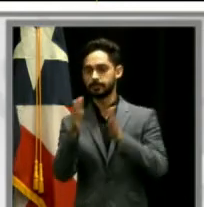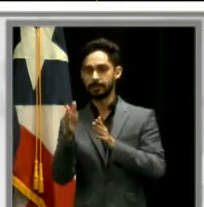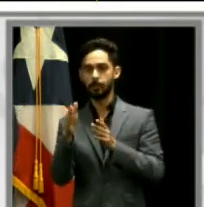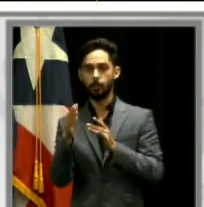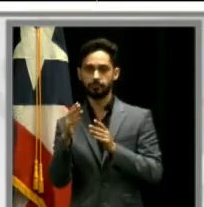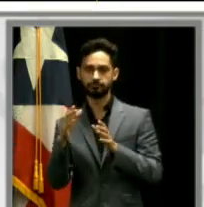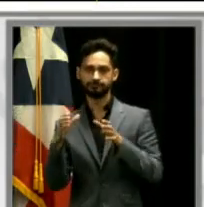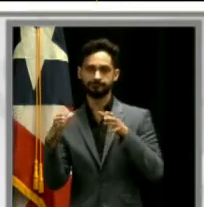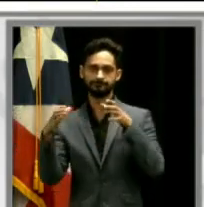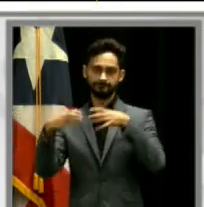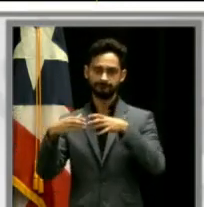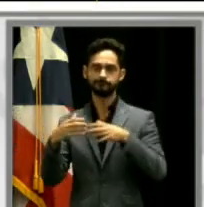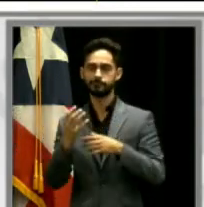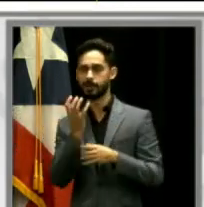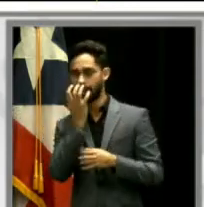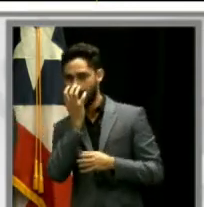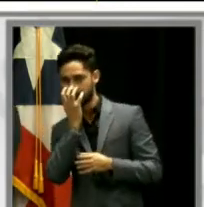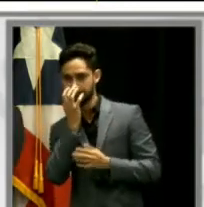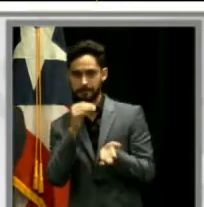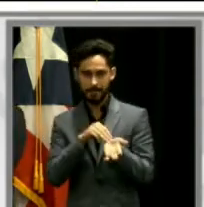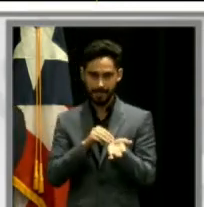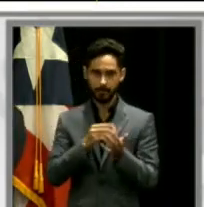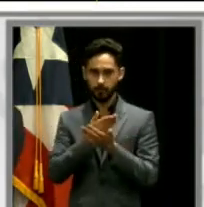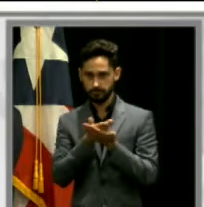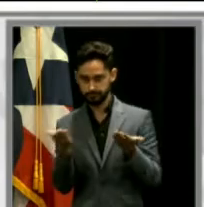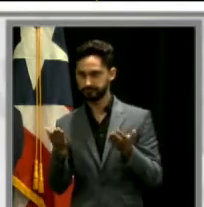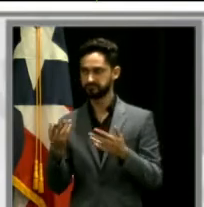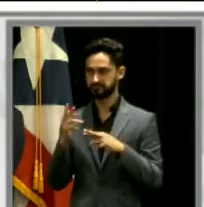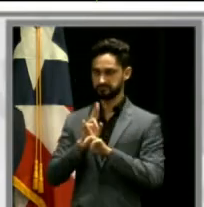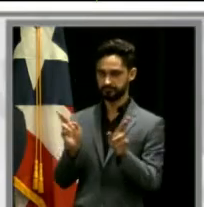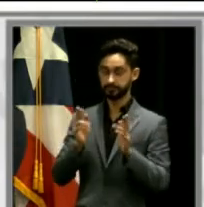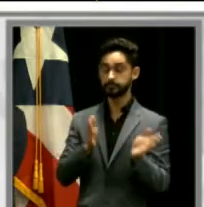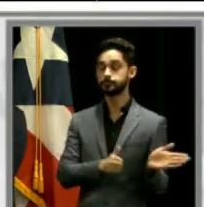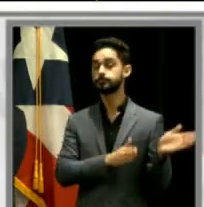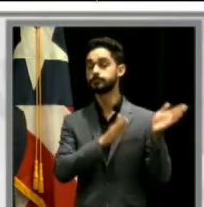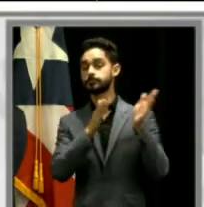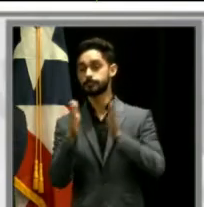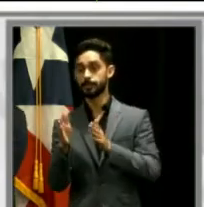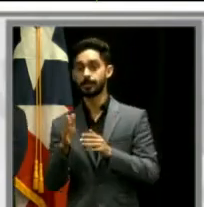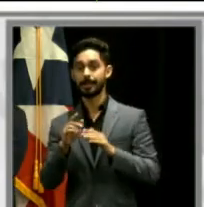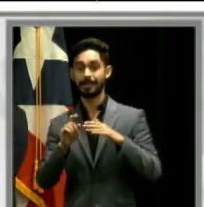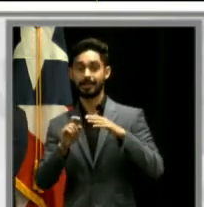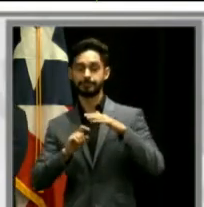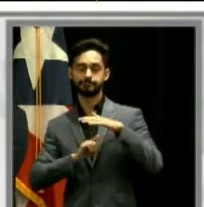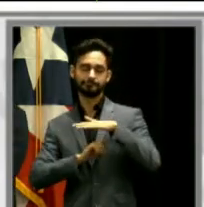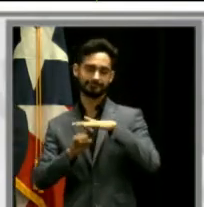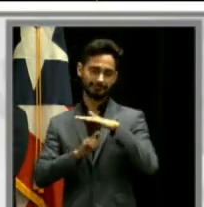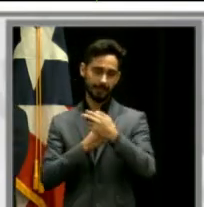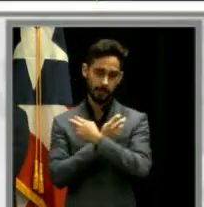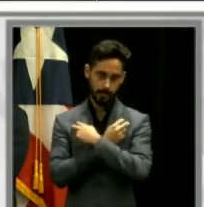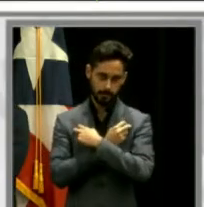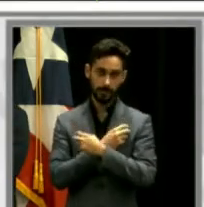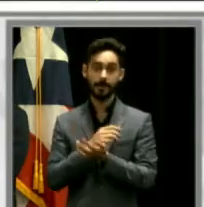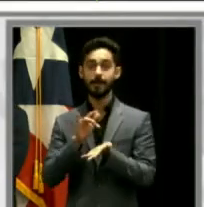color anaranjado más oscuro, tenemos el centro de imágenes, farmacia, el helipuerto,